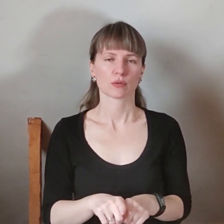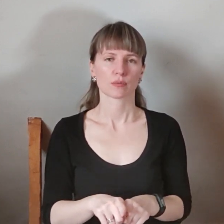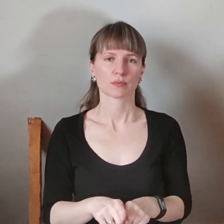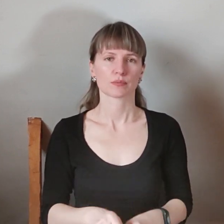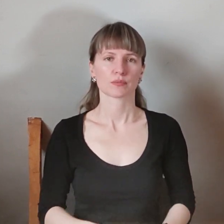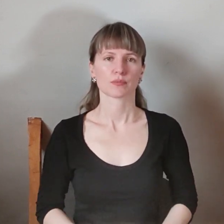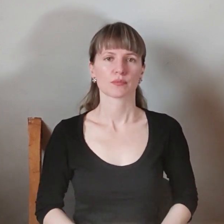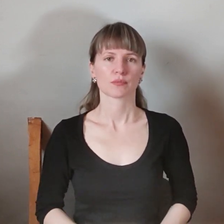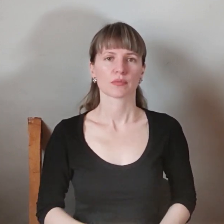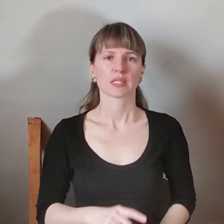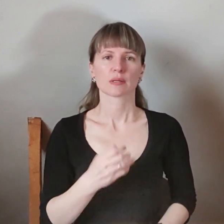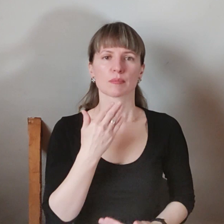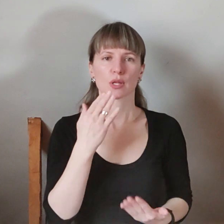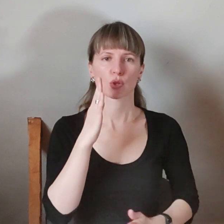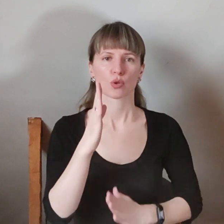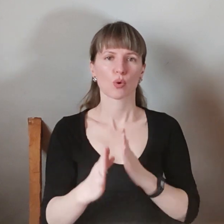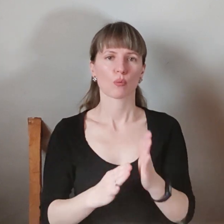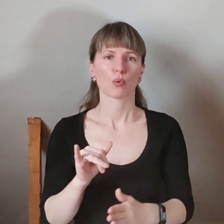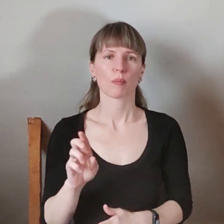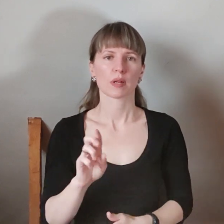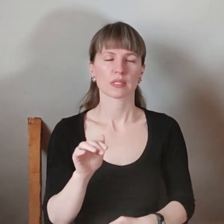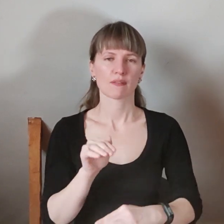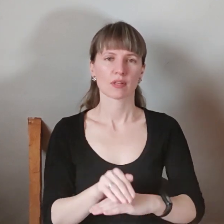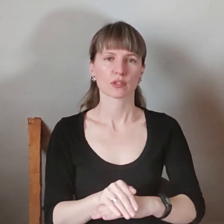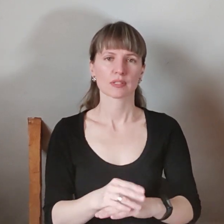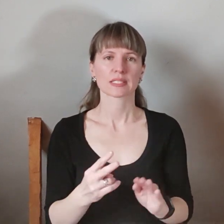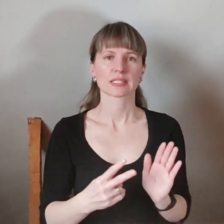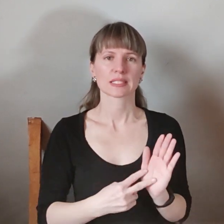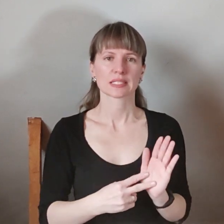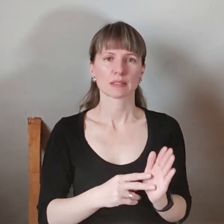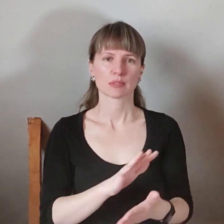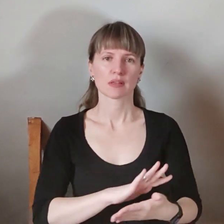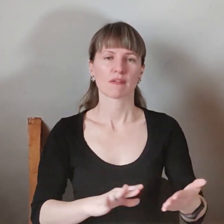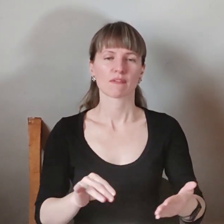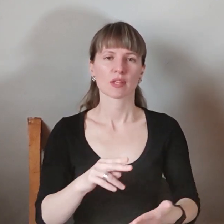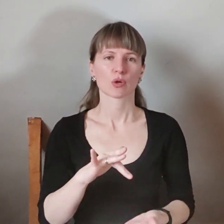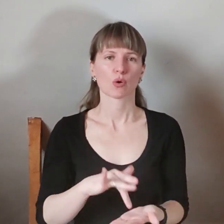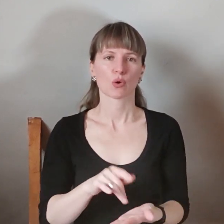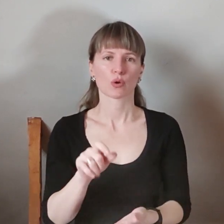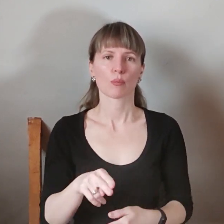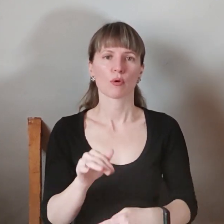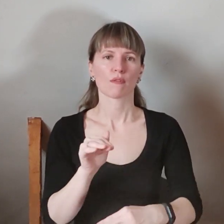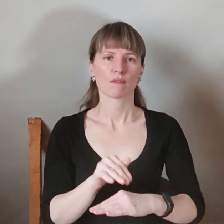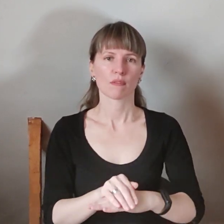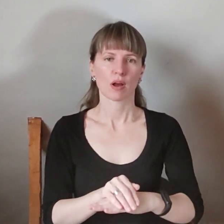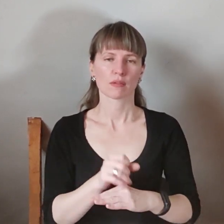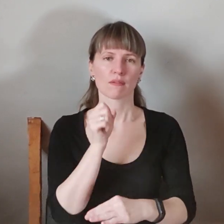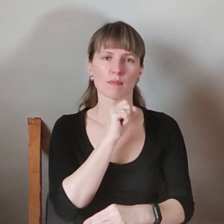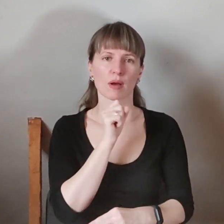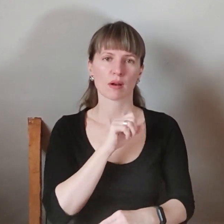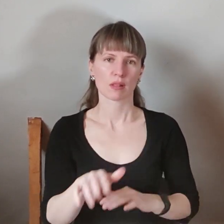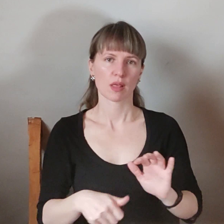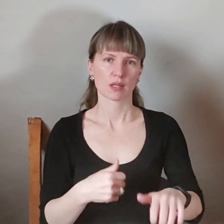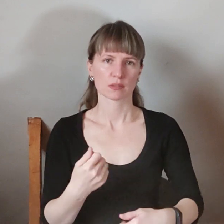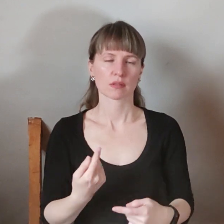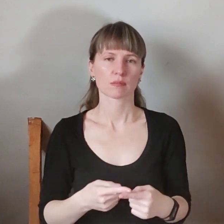За останню добу в Бердянську зафіксували сім звенень від місця про факти мародерства. Далі у своєму відеозвернення